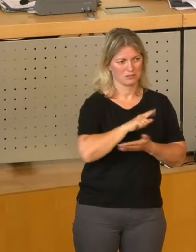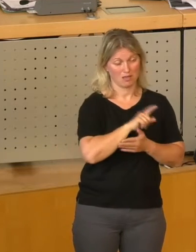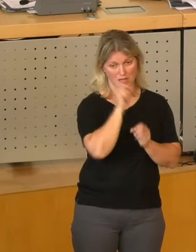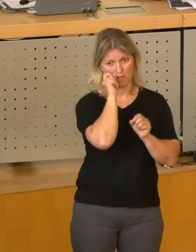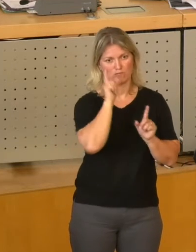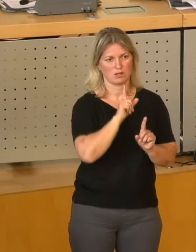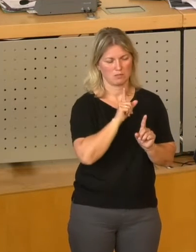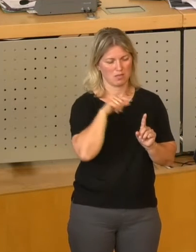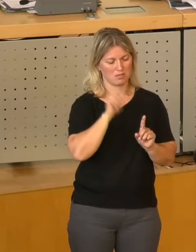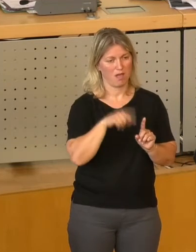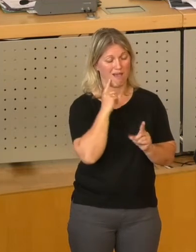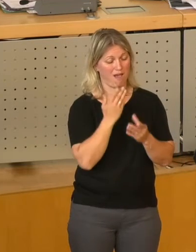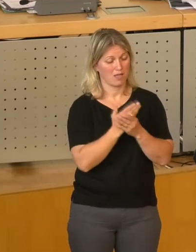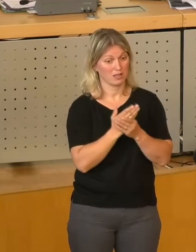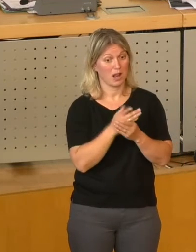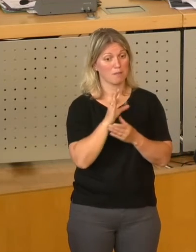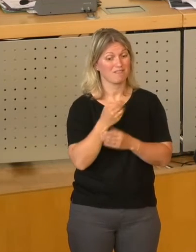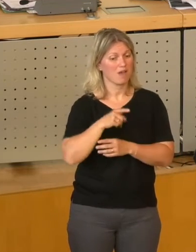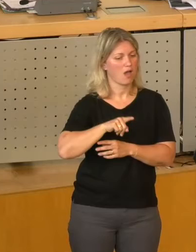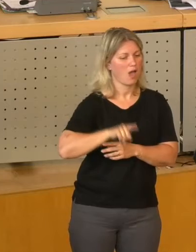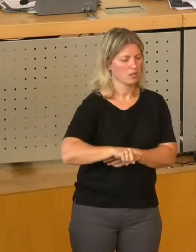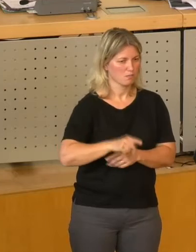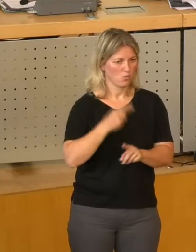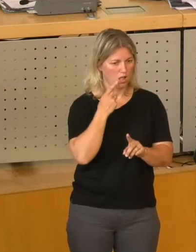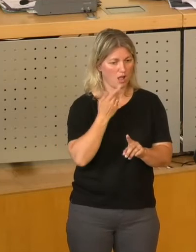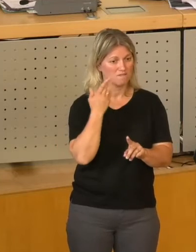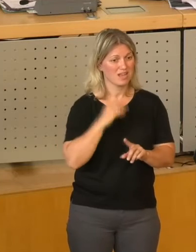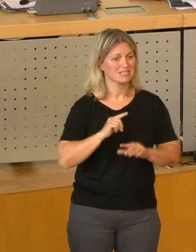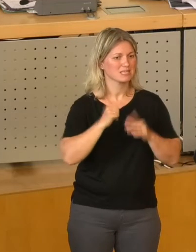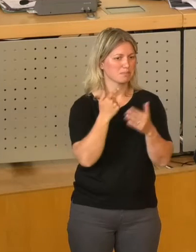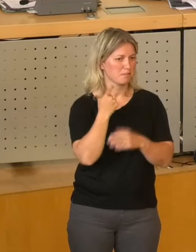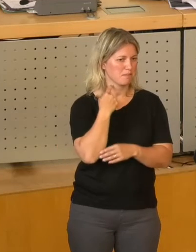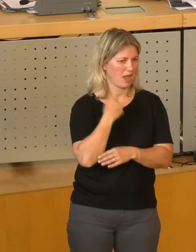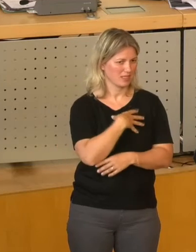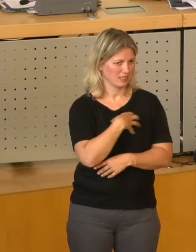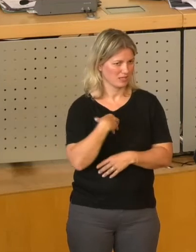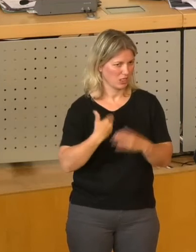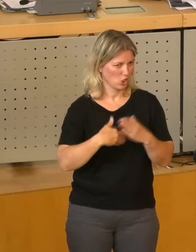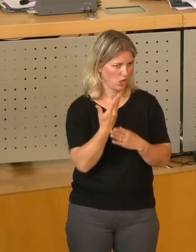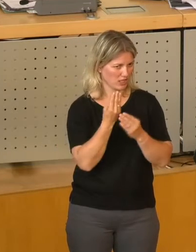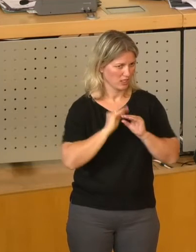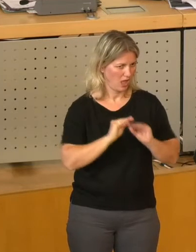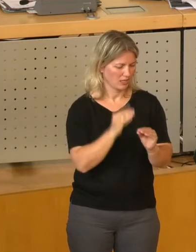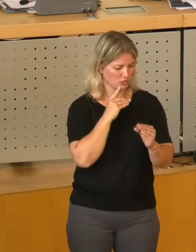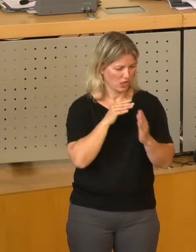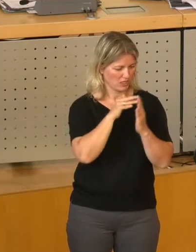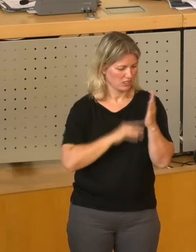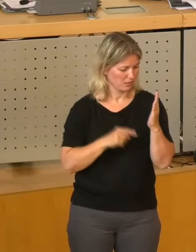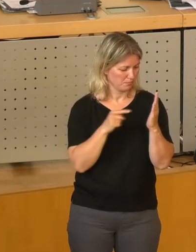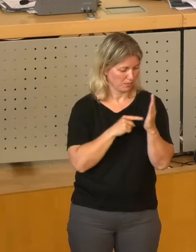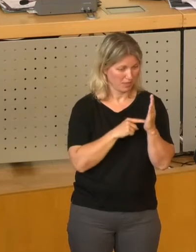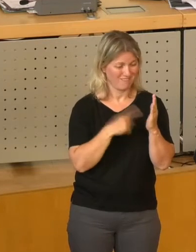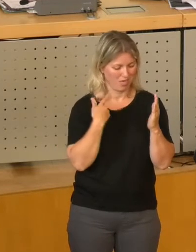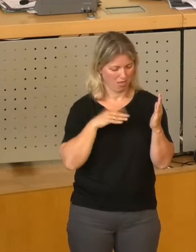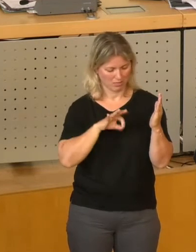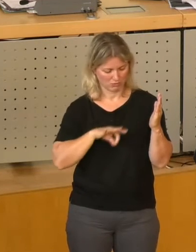ich einen Artikel gefunden, der ist jetzt genau einen Monat alt, der ist am 7. Mai in den Dresdner Neuesten Nachrichten erschienen. Der Autor dieses